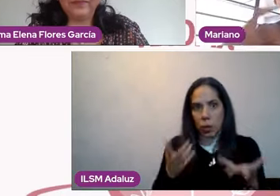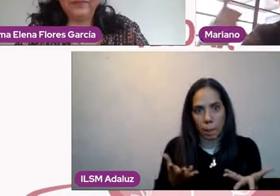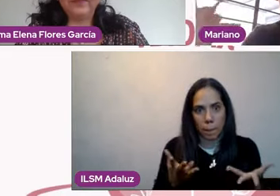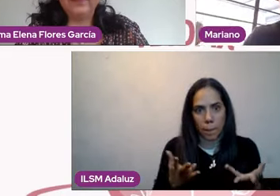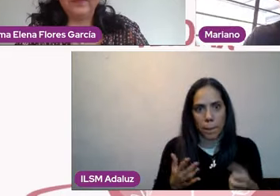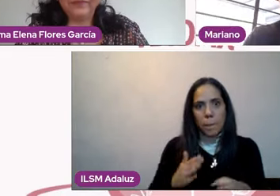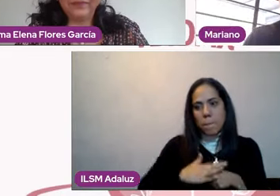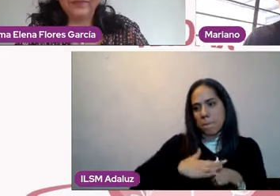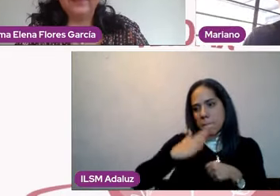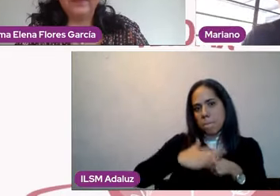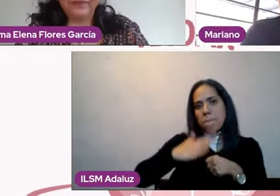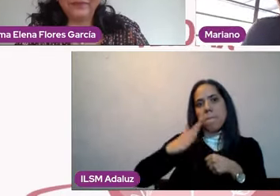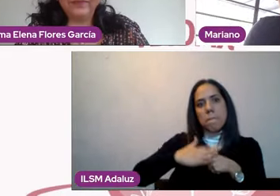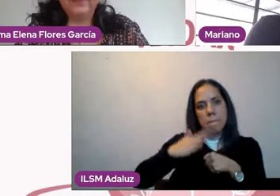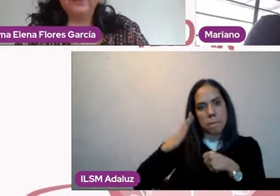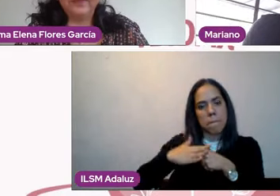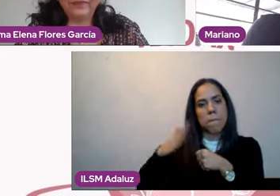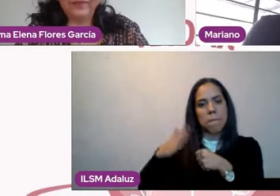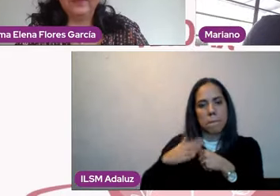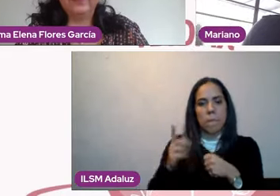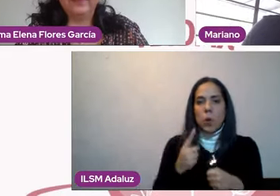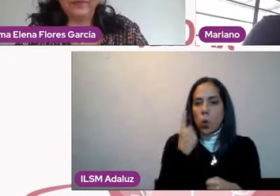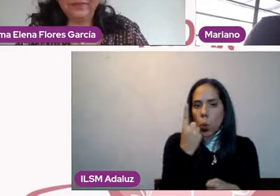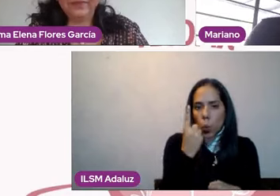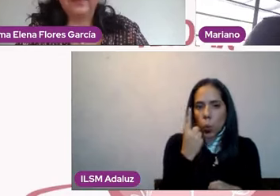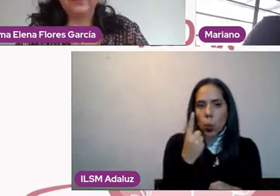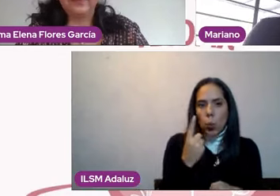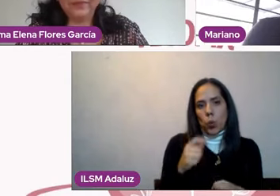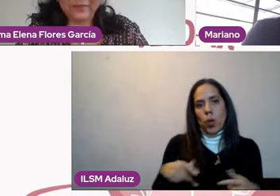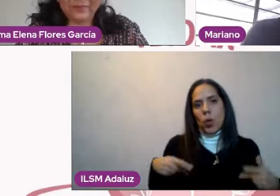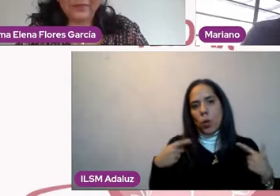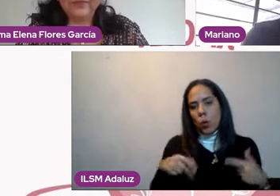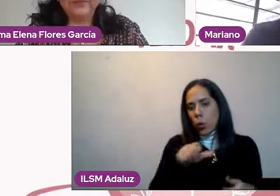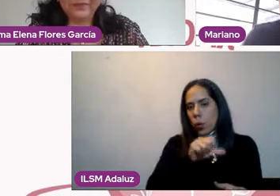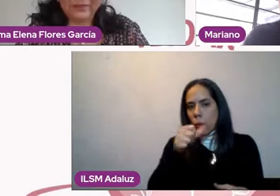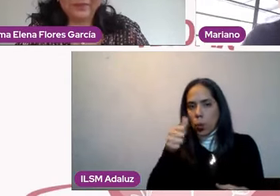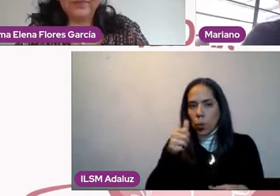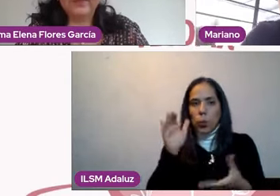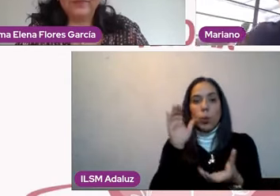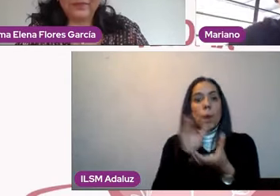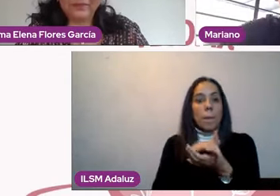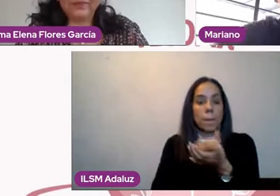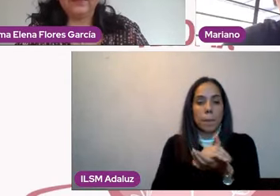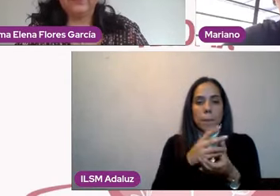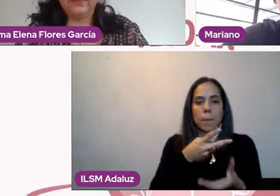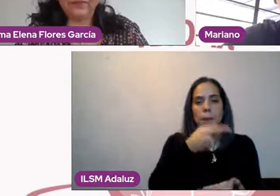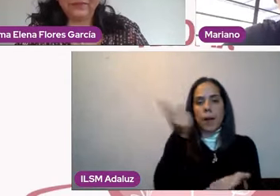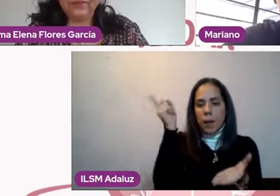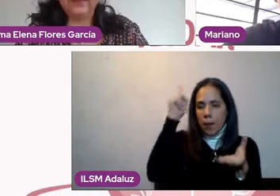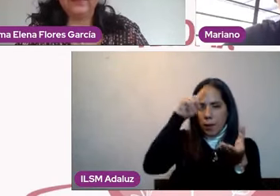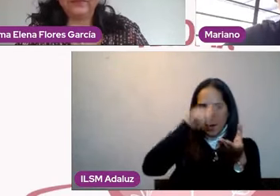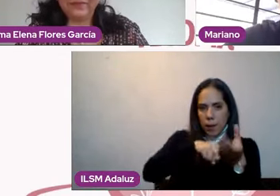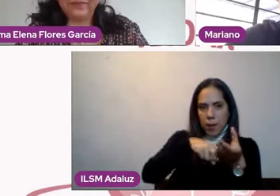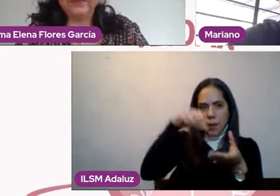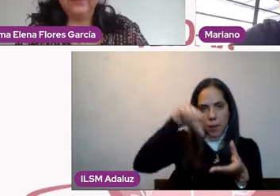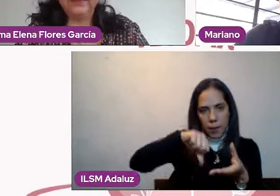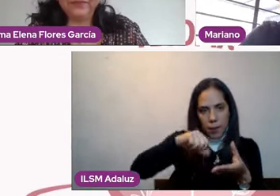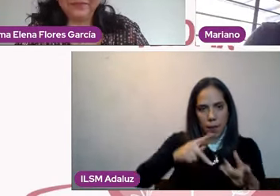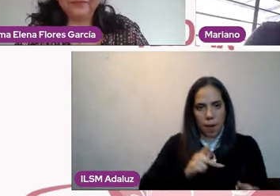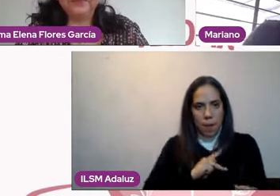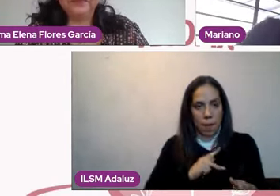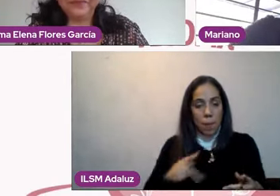ser totalmente individual, no porque pierda la capacidad de elegir, sino porque tengo que considerar a alguien más.